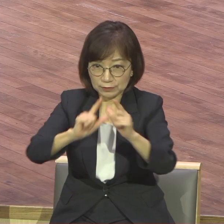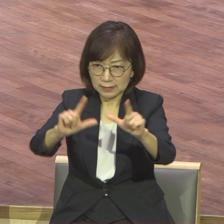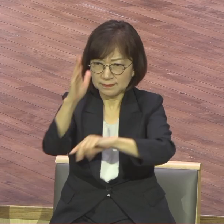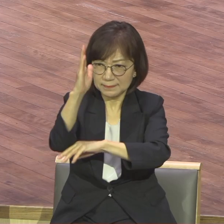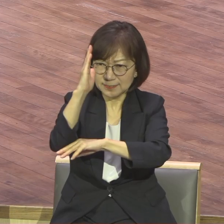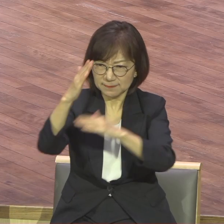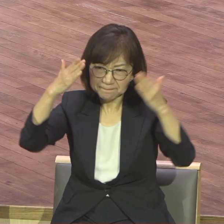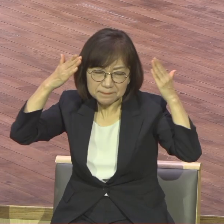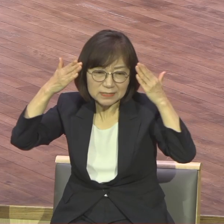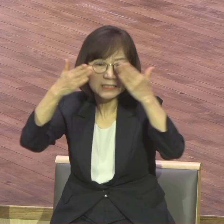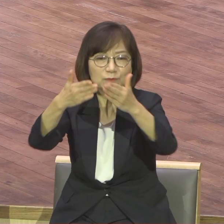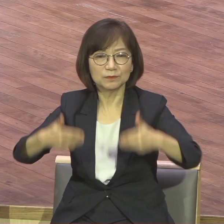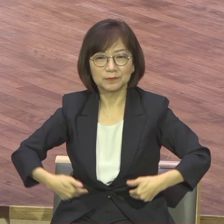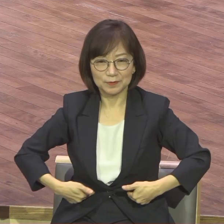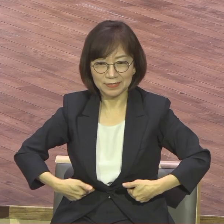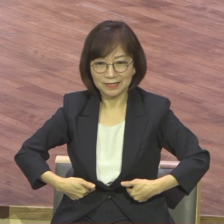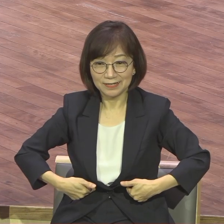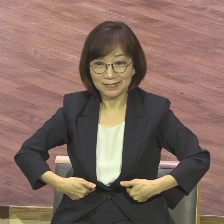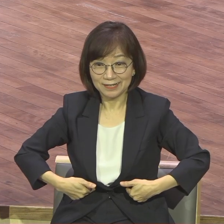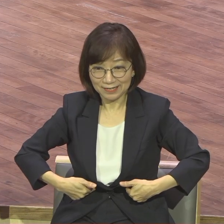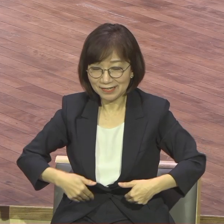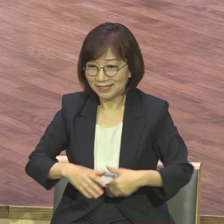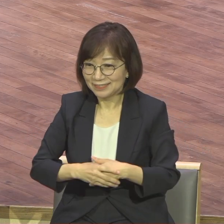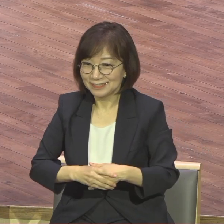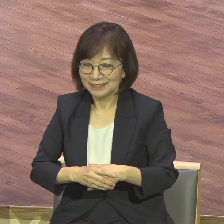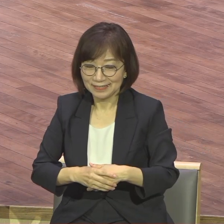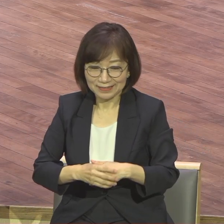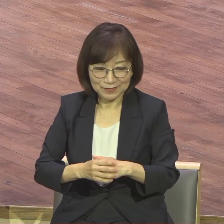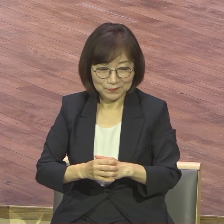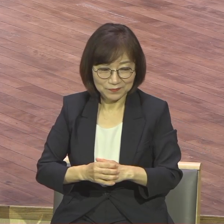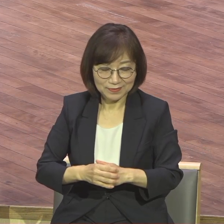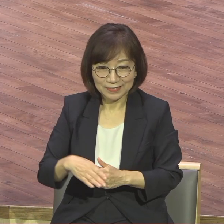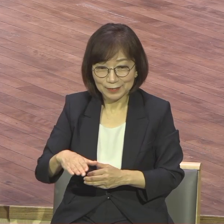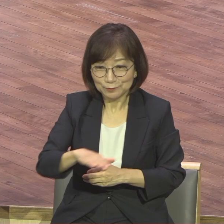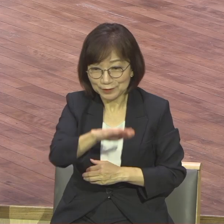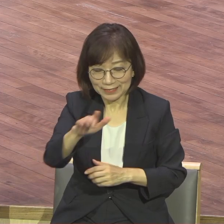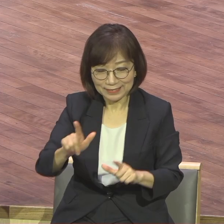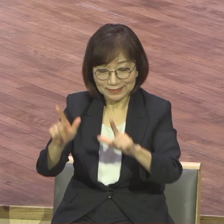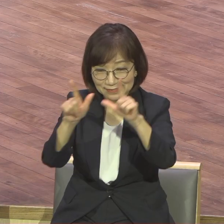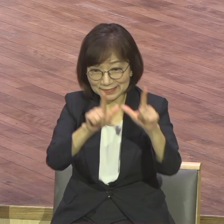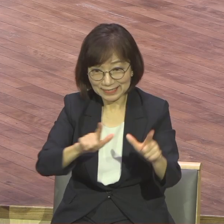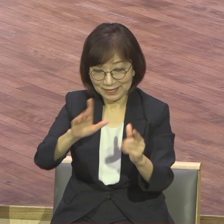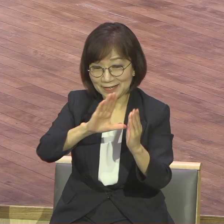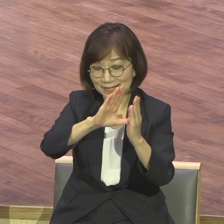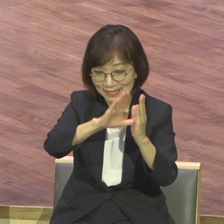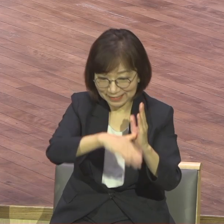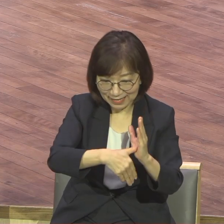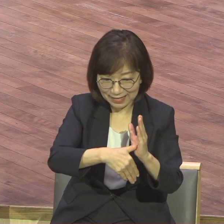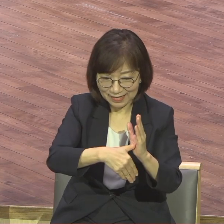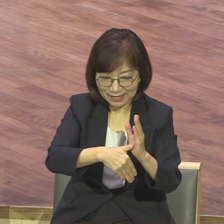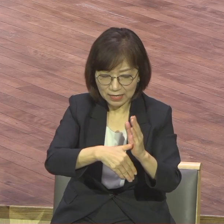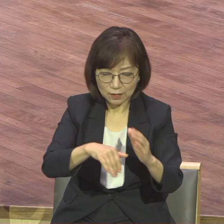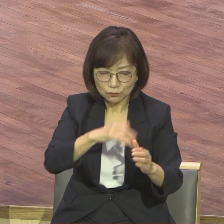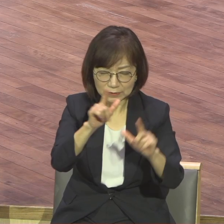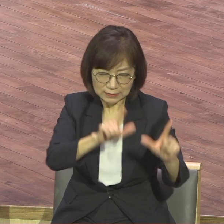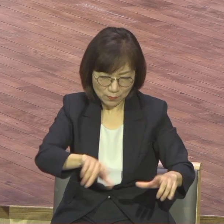더 나아가서 우리의 삶의 자체가 삶 자체가 어떻게 해요? 하나님께 드리는 예배가 돼야 된다.